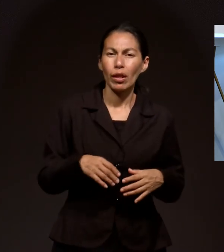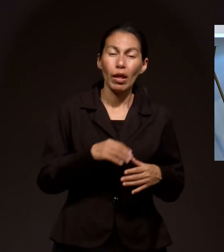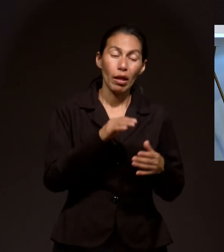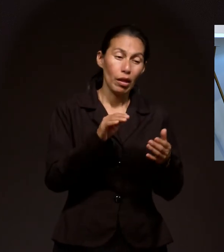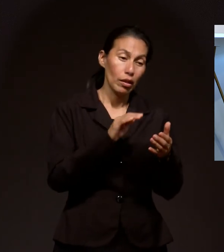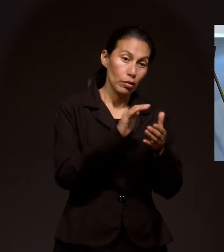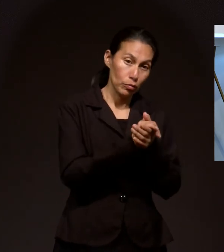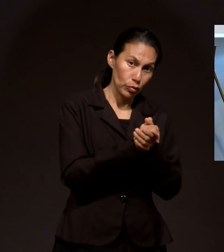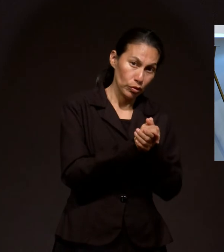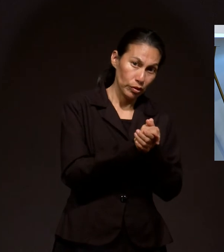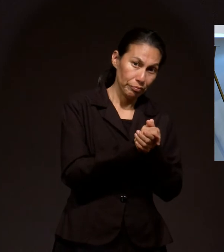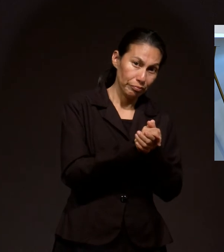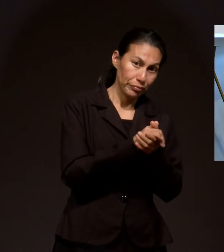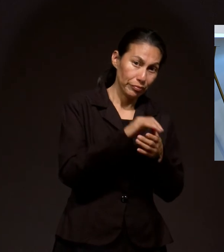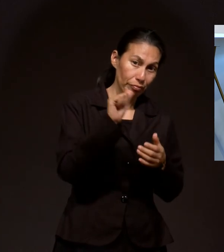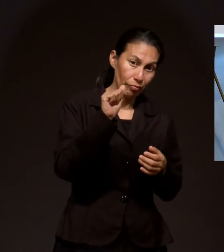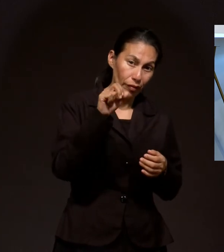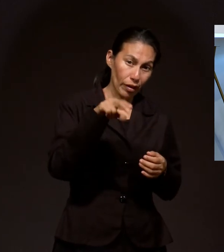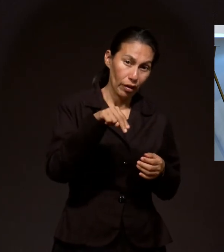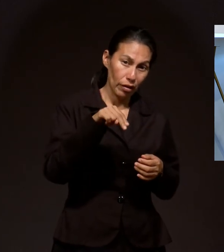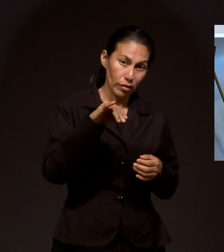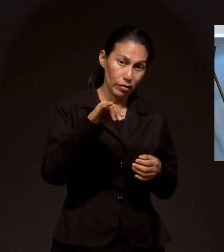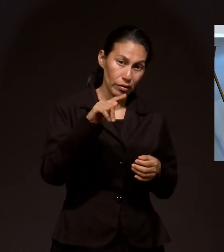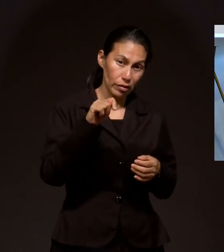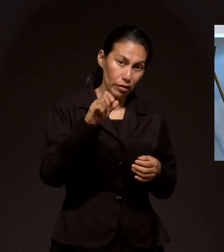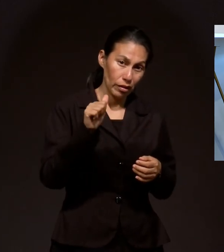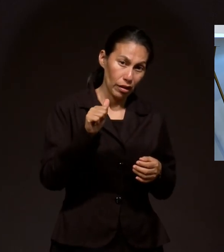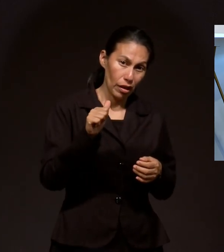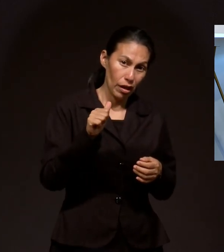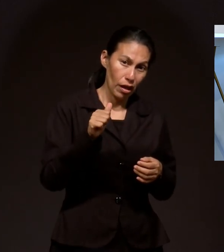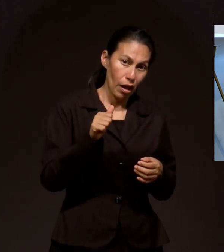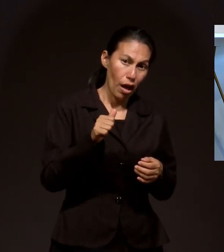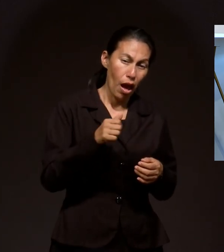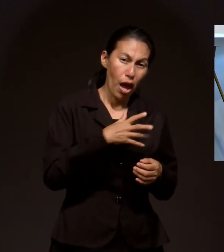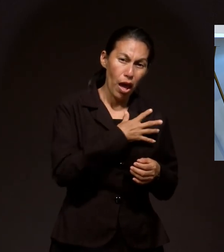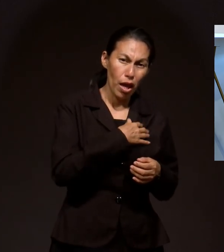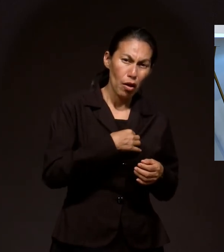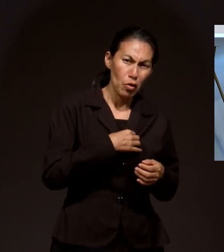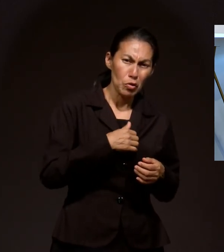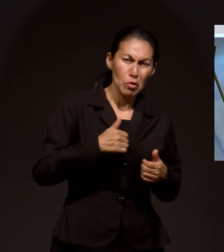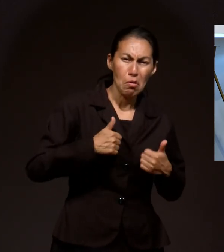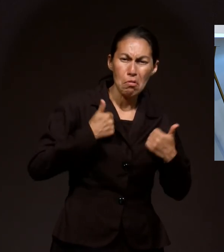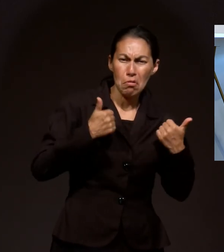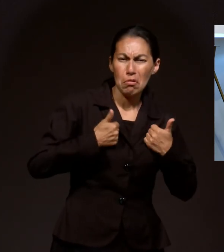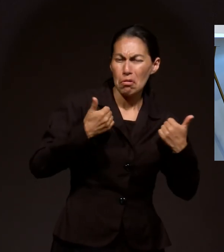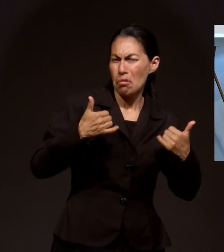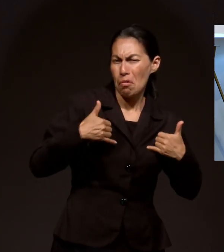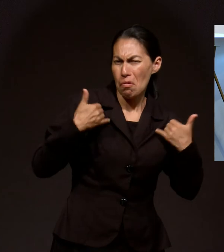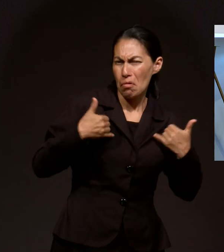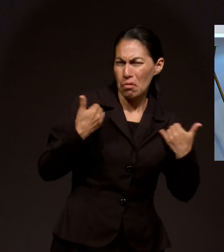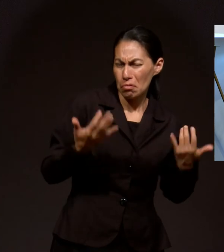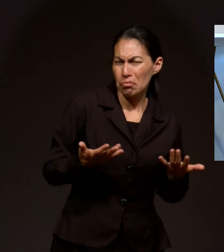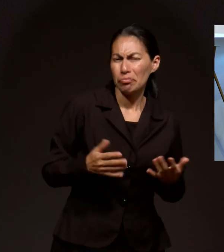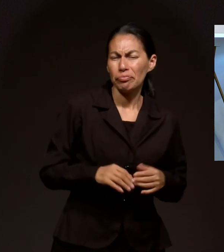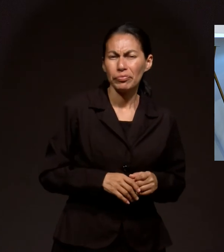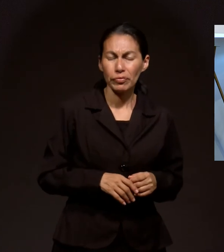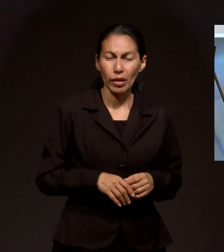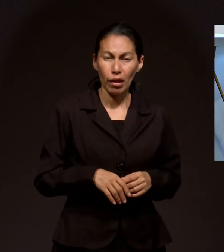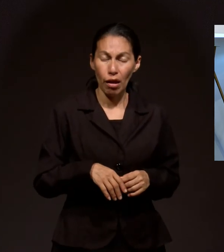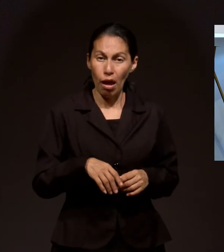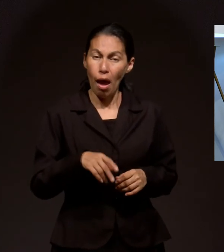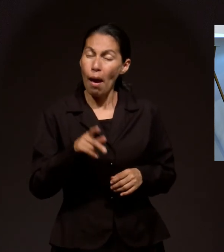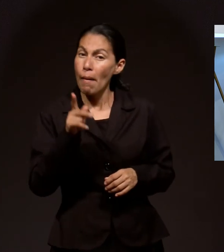Especialmente por la esposa Anita Y sus hijos adolescentes Así desde luego como